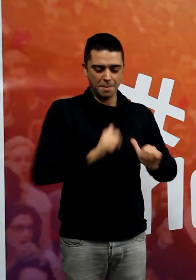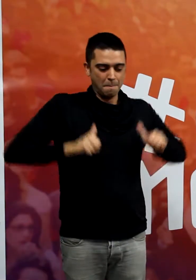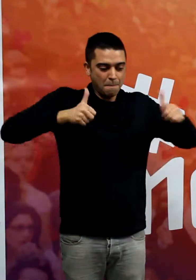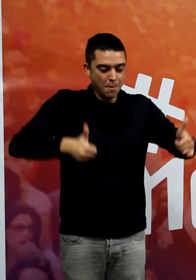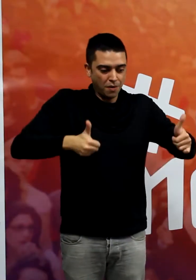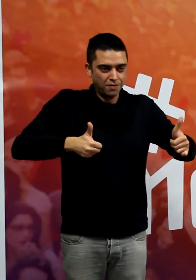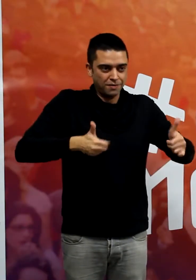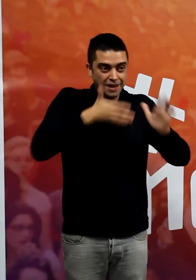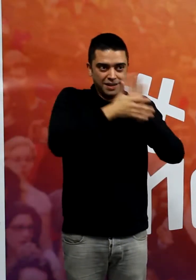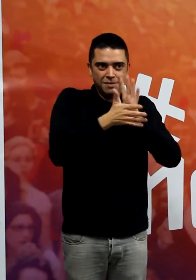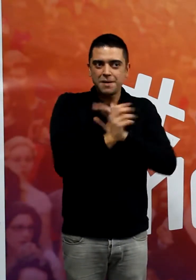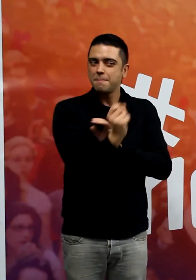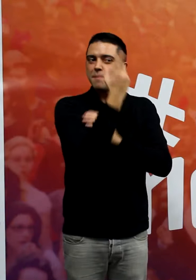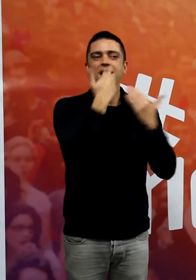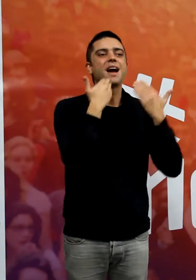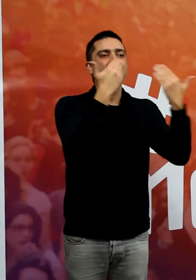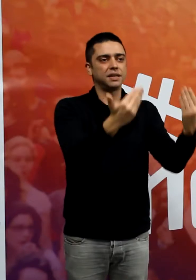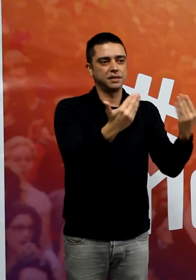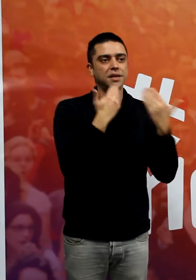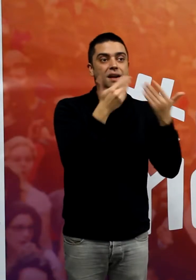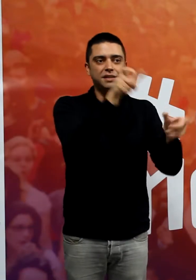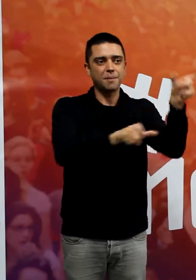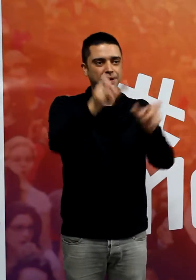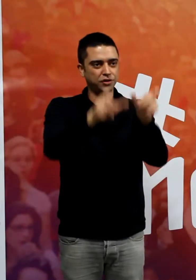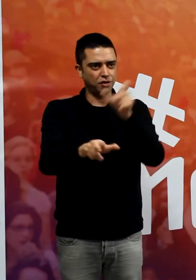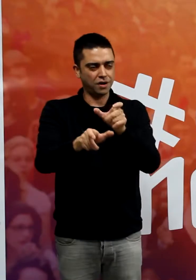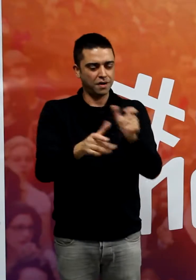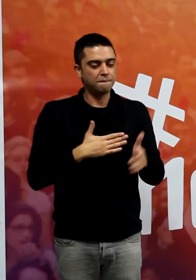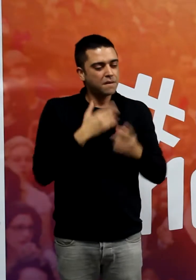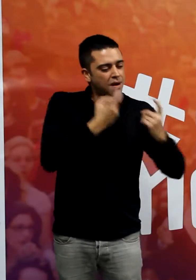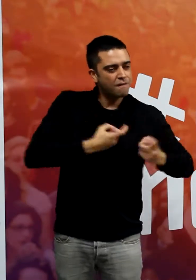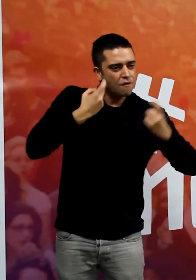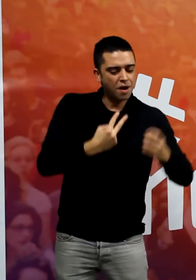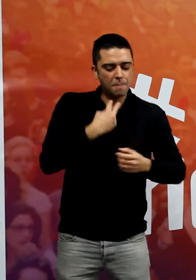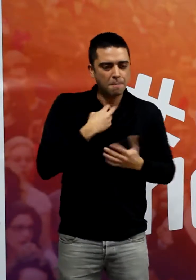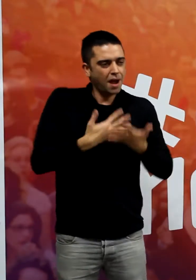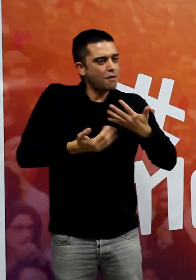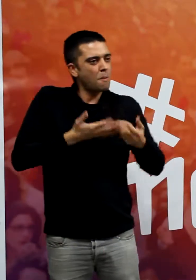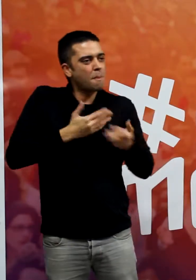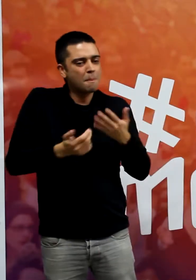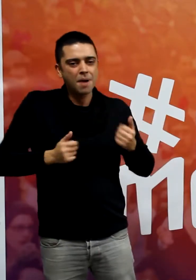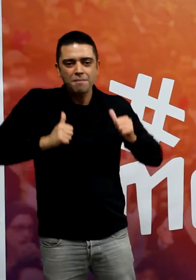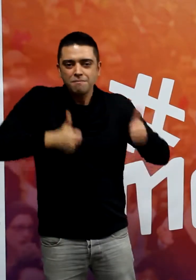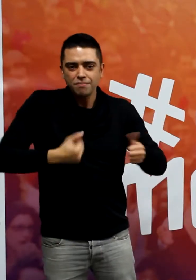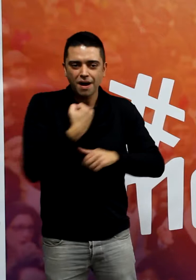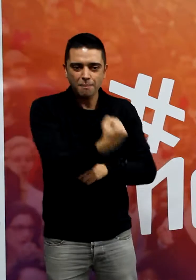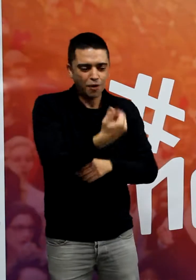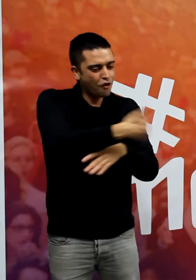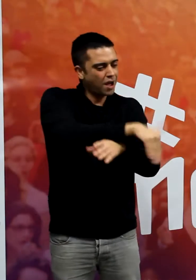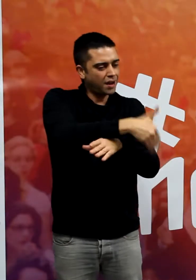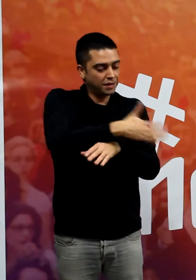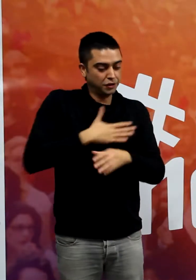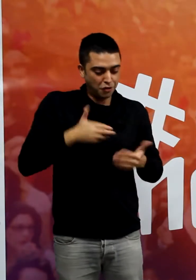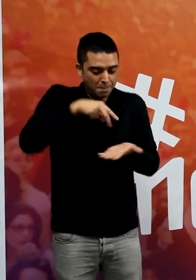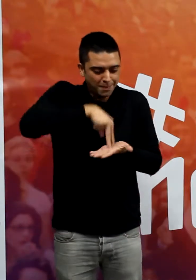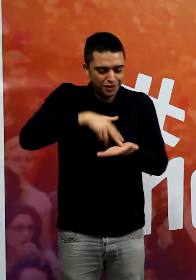la meva intervenció donant gràcies. Donant gràcies a totes aquestes persones que us heu deixat el cor, les veus, les mans, els carrers i heu fet que gent